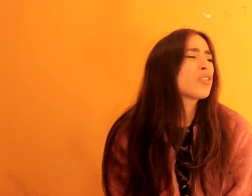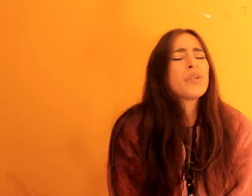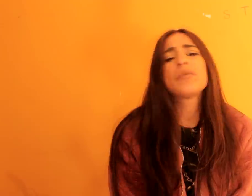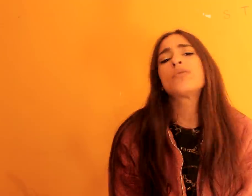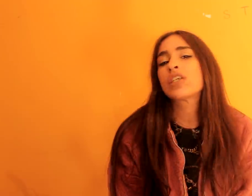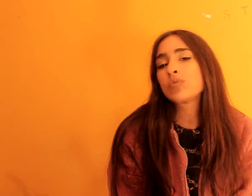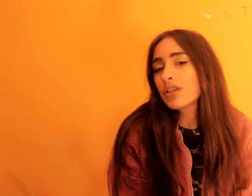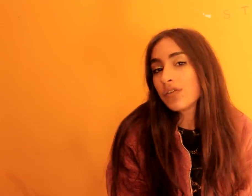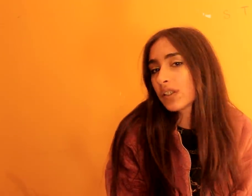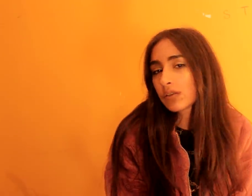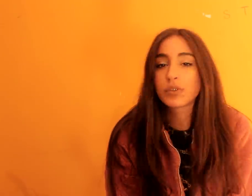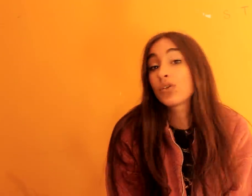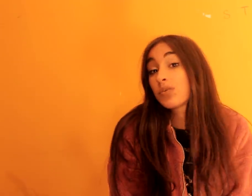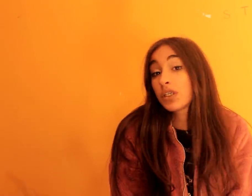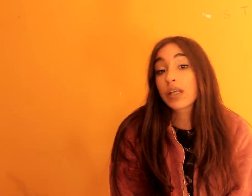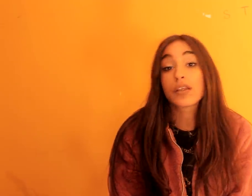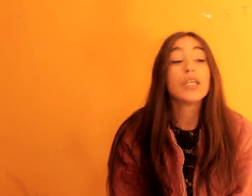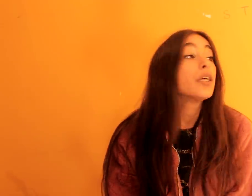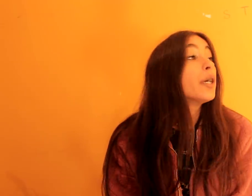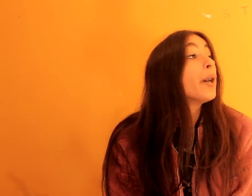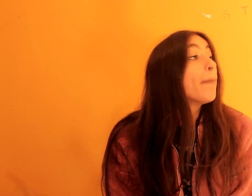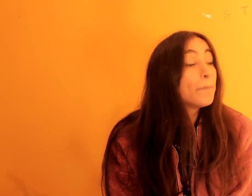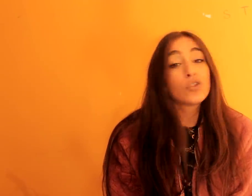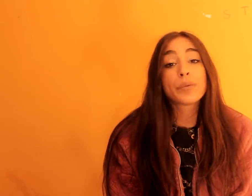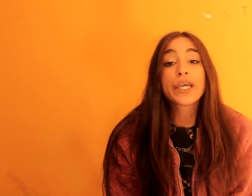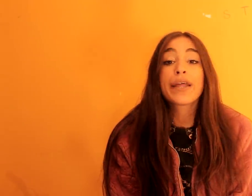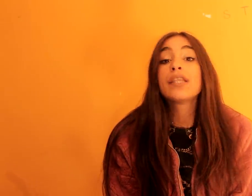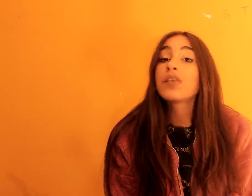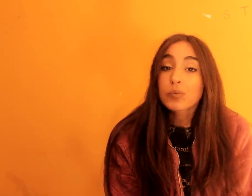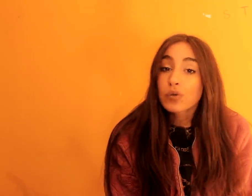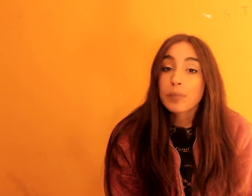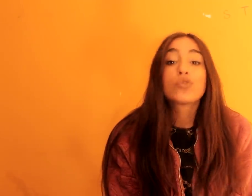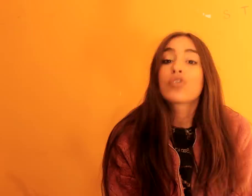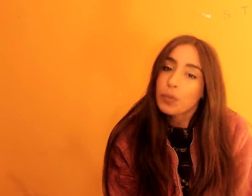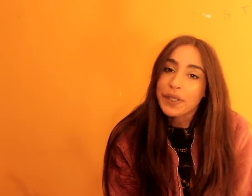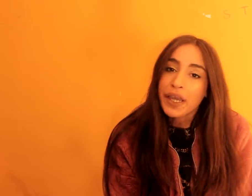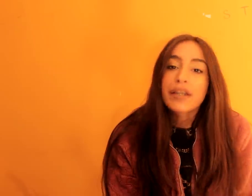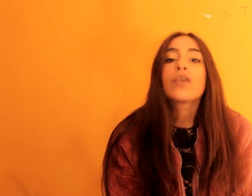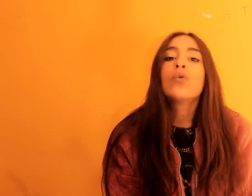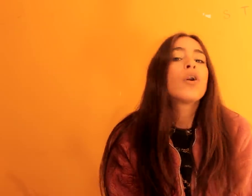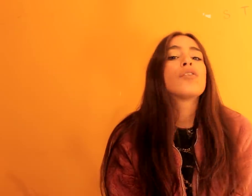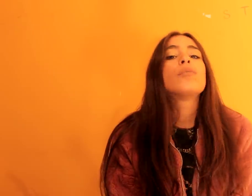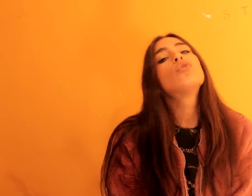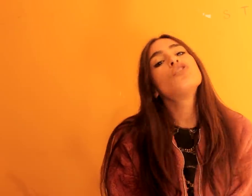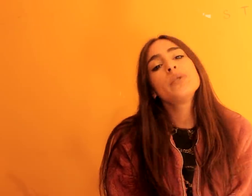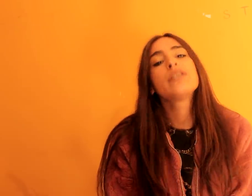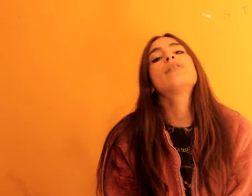Isto também a mim, não me faz muita diferença, porque eu não recebia nada. Muito obrigada, então, pessoal, por nos acompanharem, um ótimo 2019,